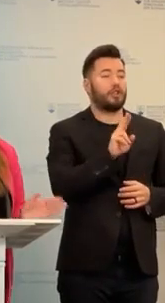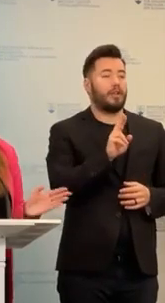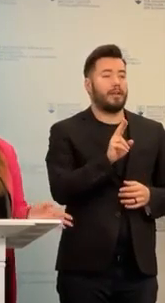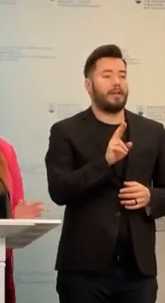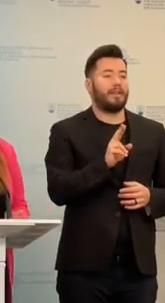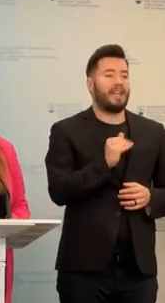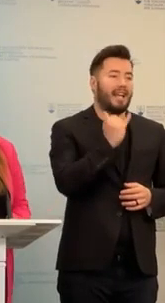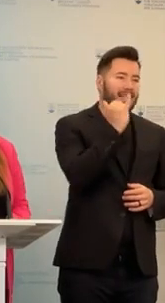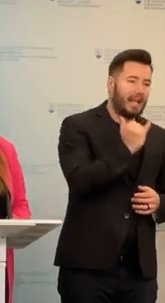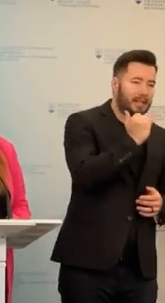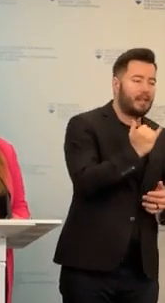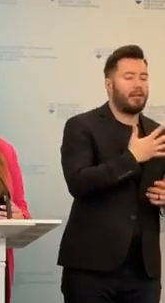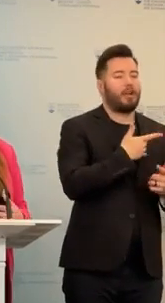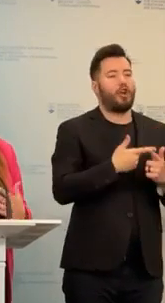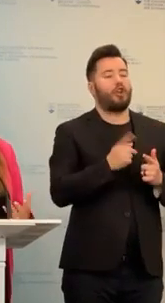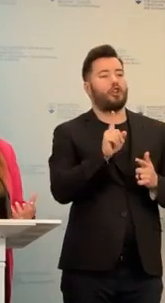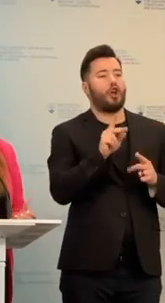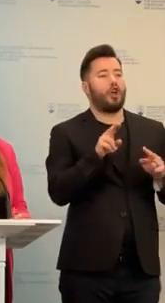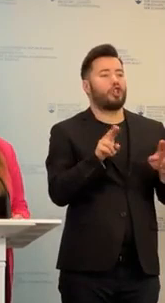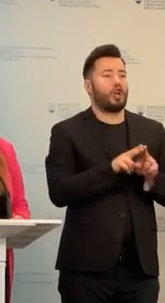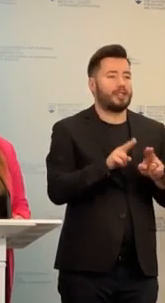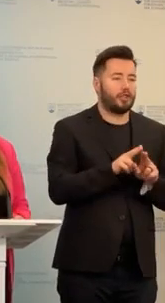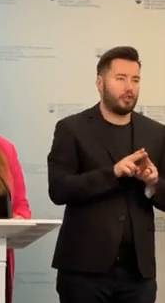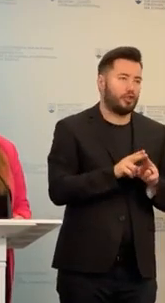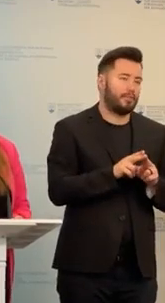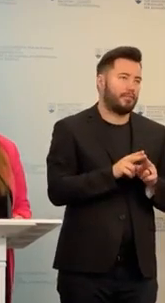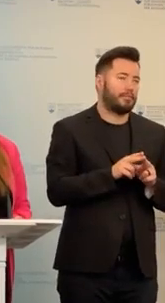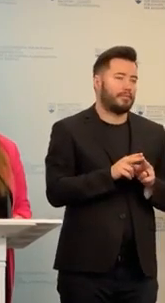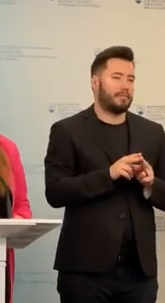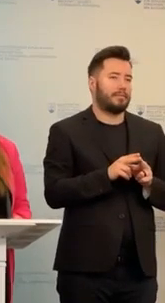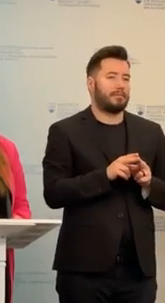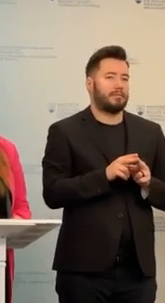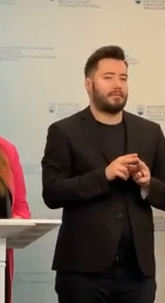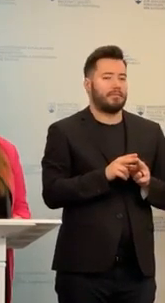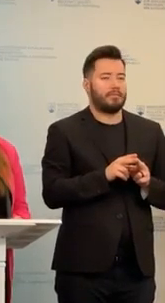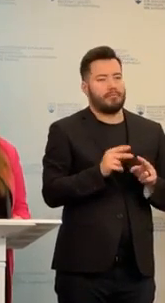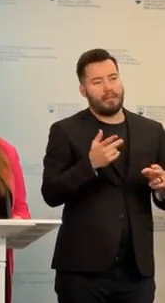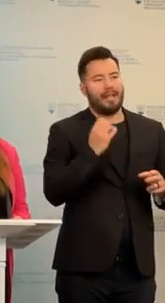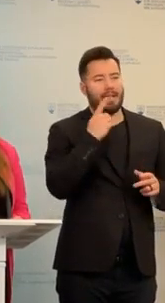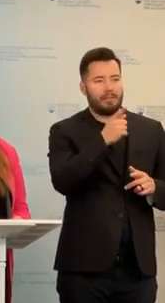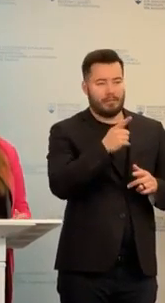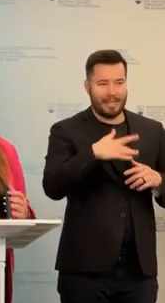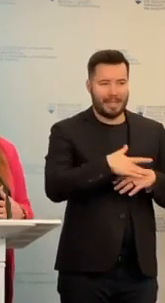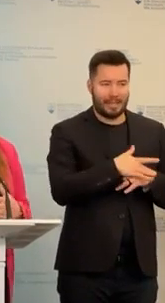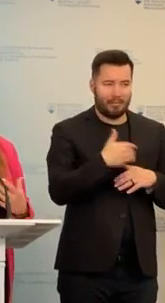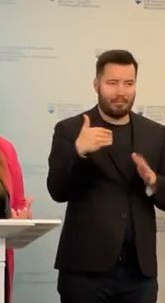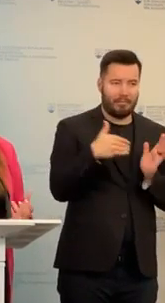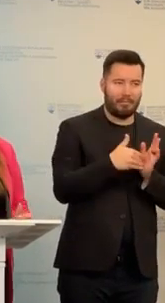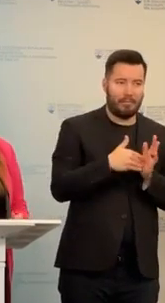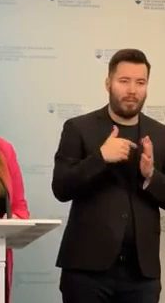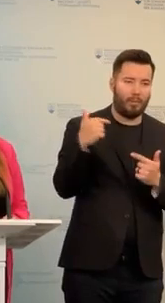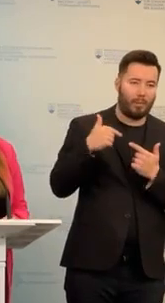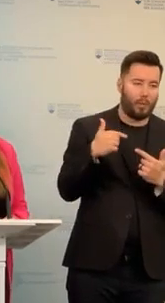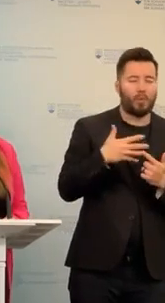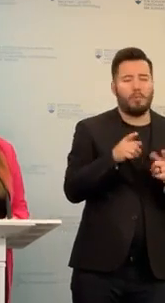nielen ten kolektív triedy štandardné, alebo napríklad som rodič, ktorý prichádza do školy a cíti, že potrebuje túto podporu, alebo teda